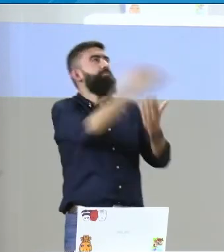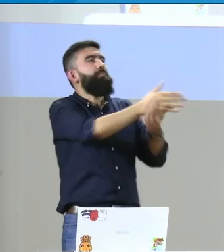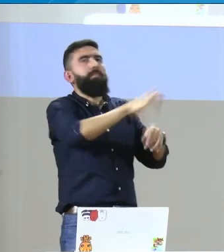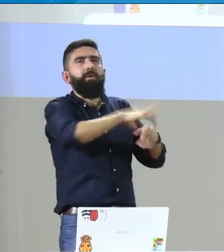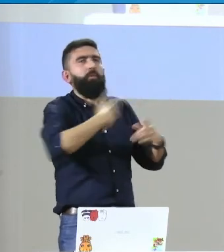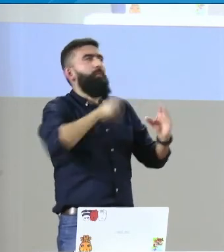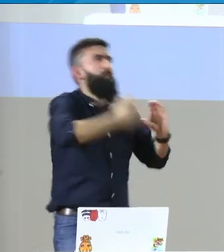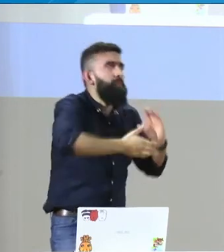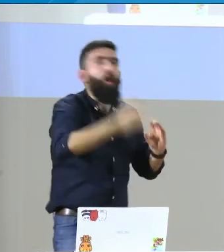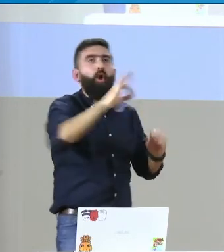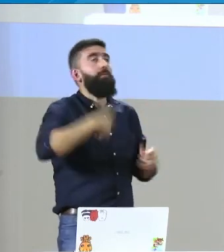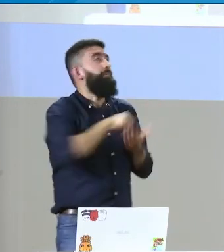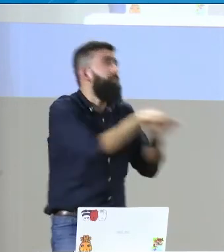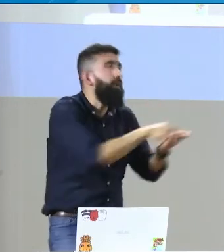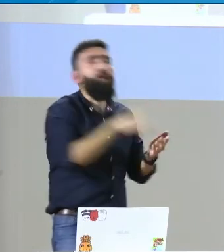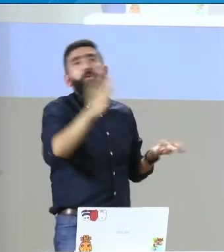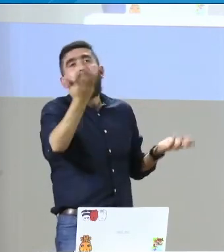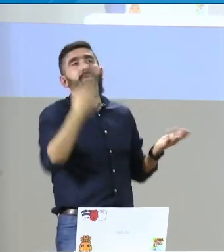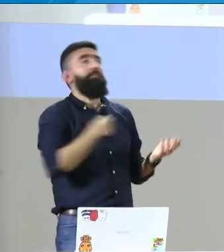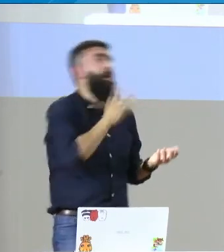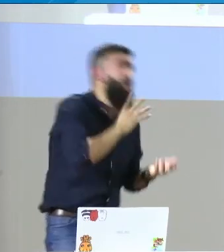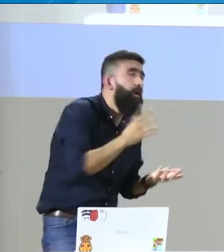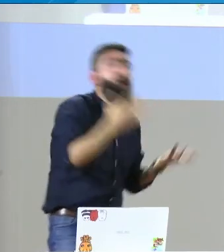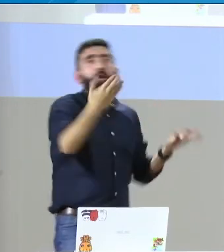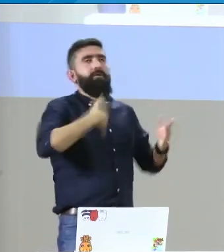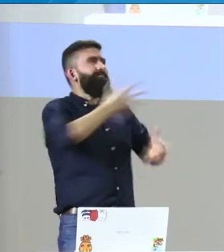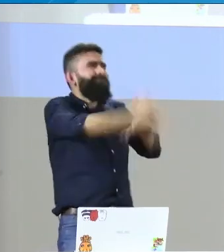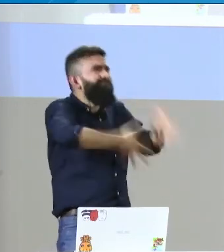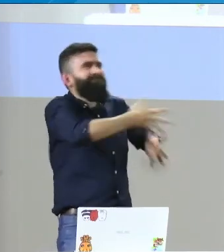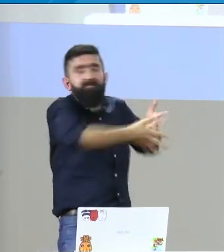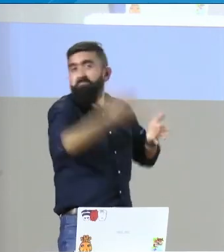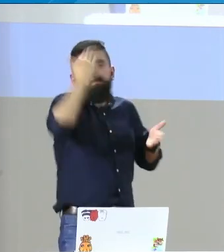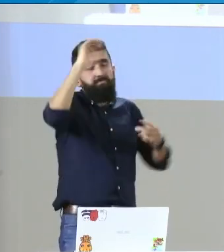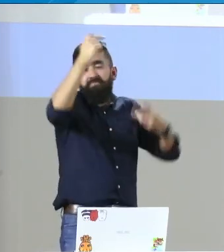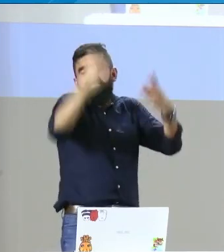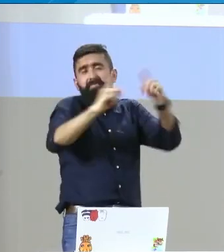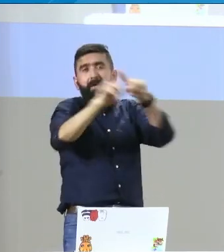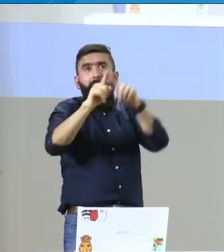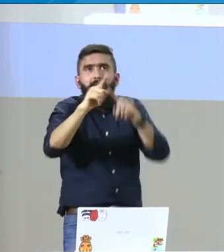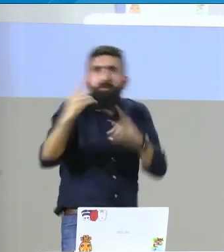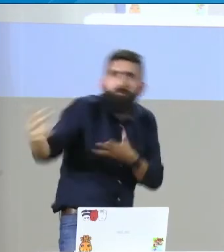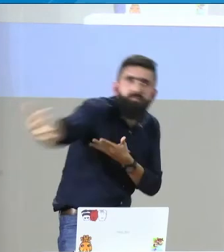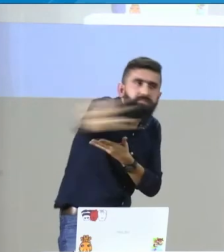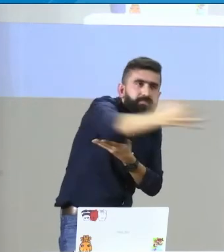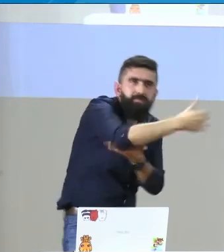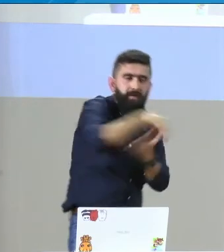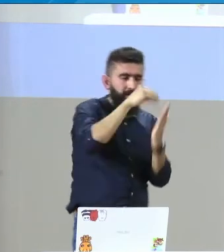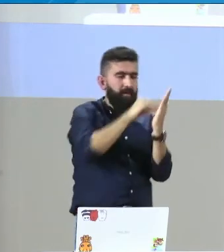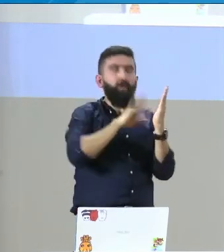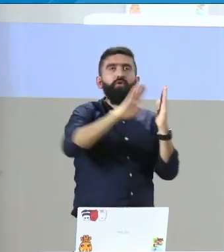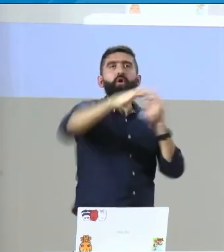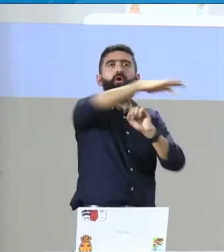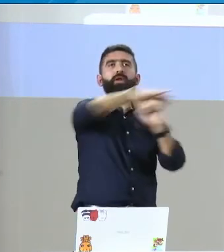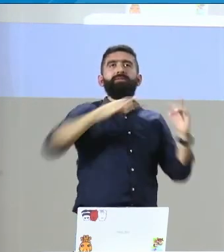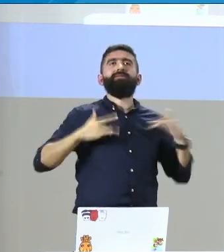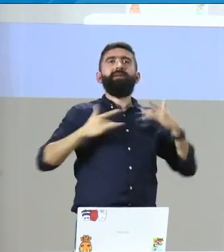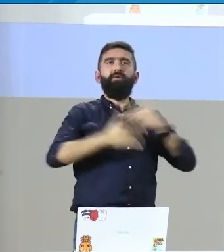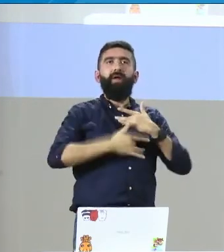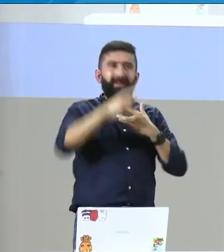hablemos de otro contexto, el contexto salud, cuando ustedes asisten al servicio de salud me comunico cómo, en lengua de señas, manera oral, de manera escrita, eso es lo